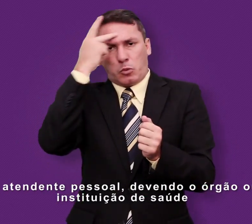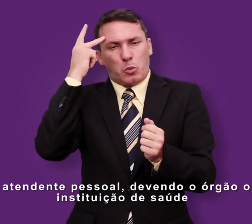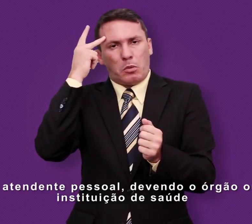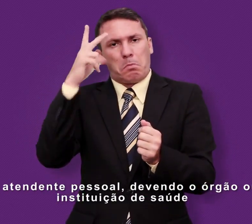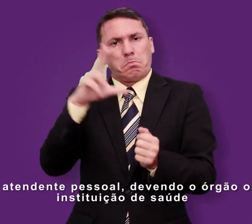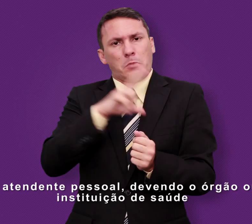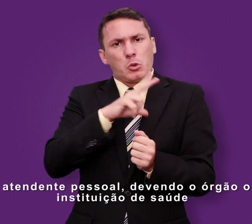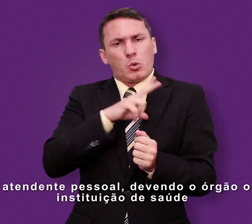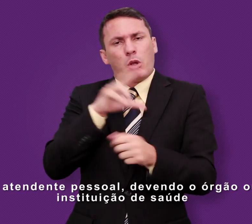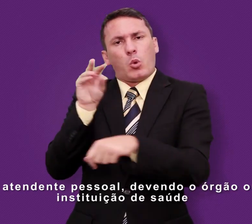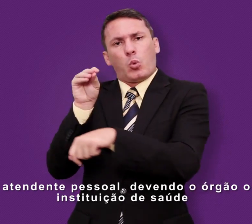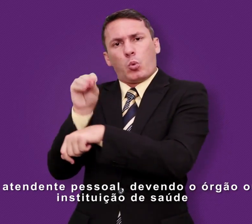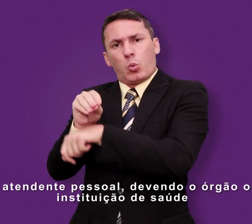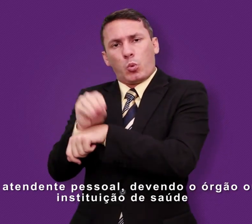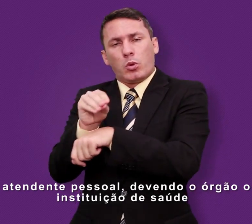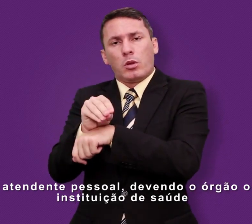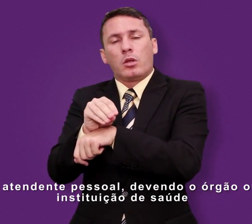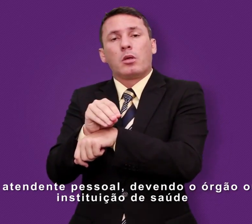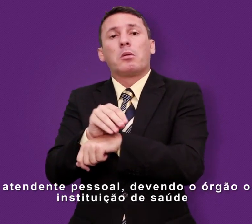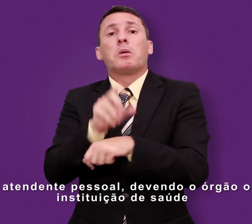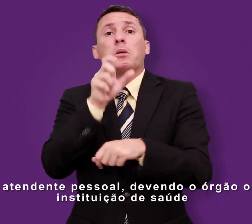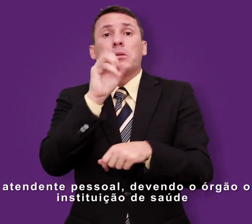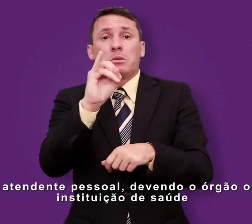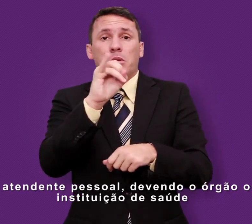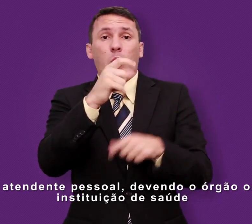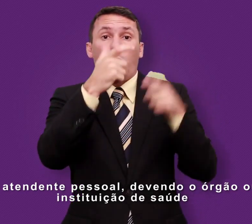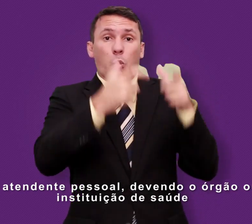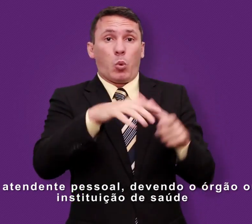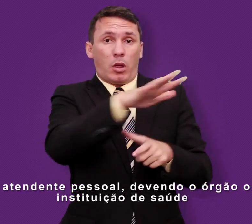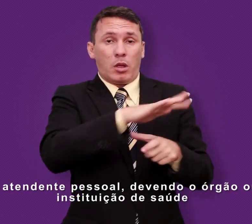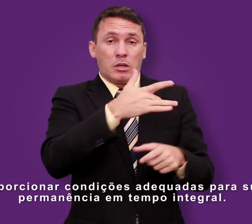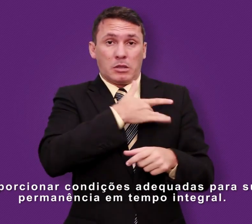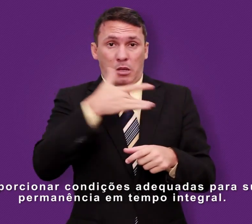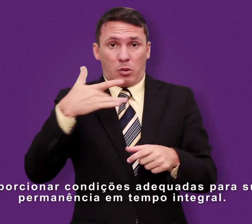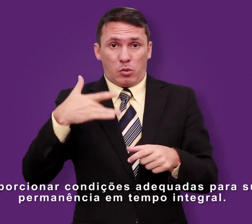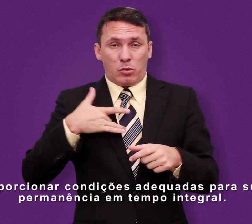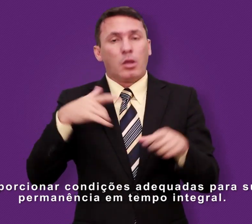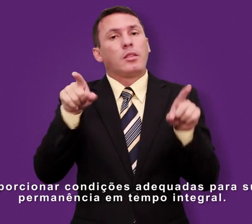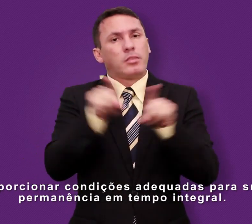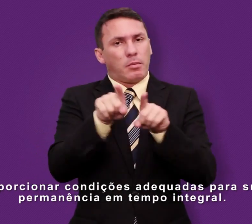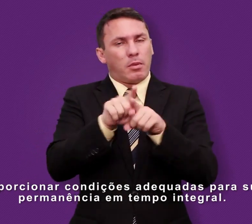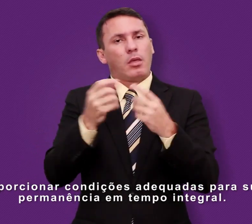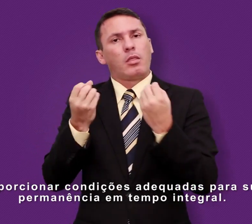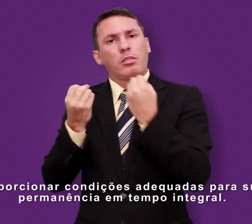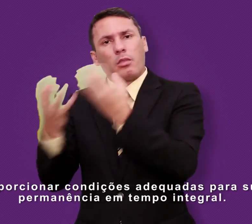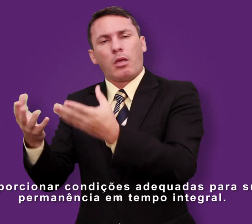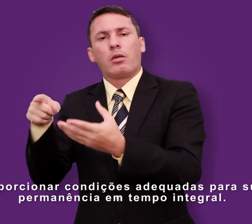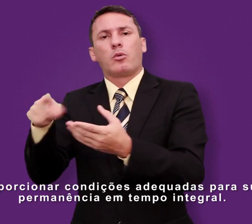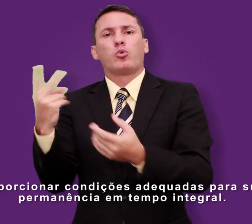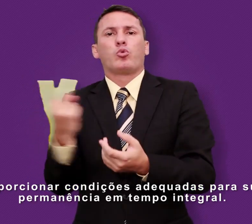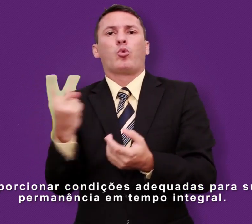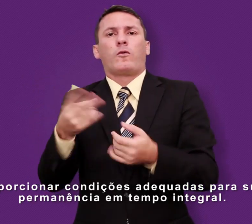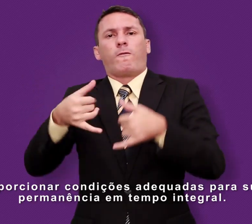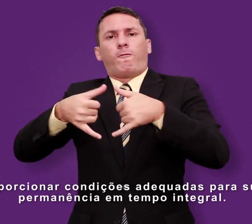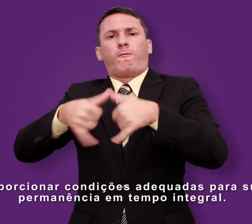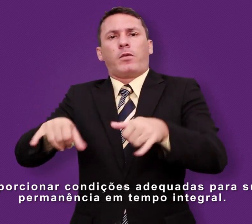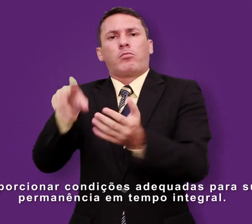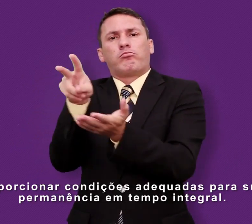pessoal, devendo o órgão ou à instituição de saúde proporcionar condições adequadas para sua permanência em tempo